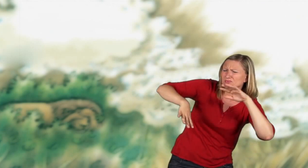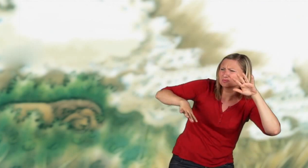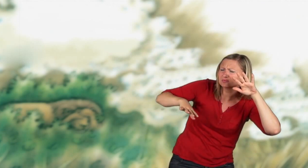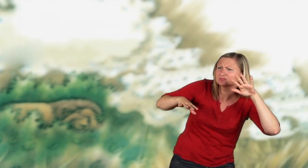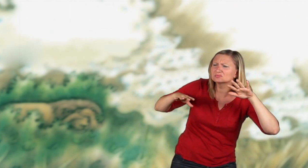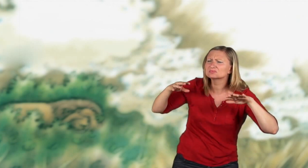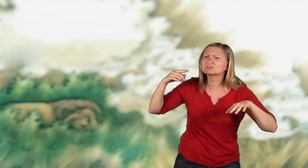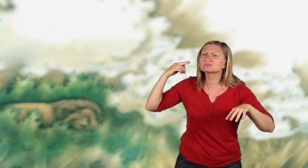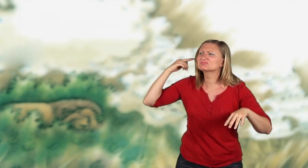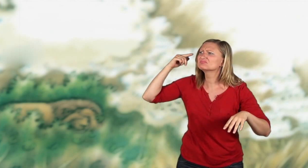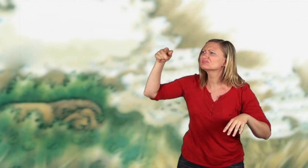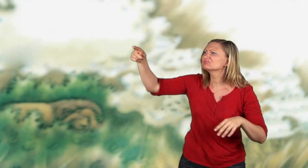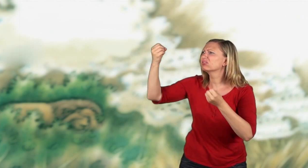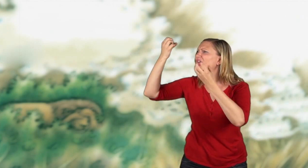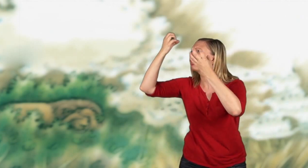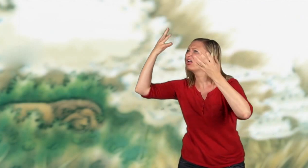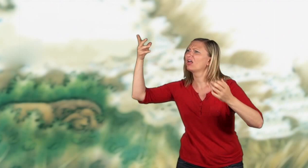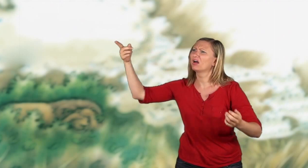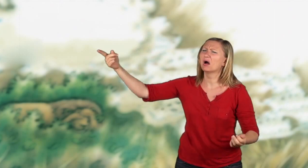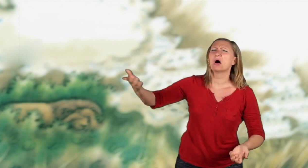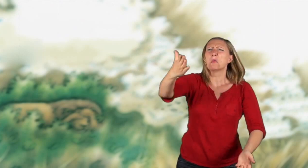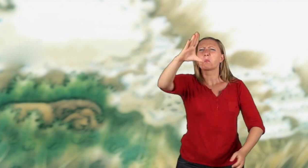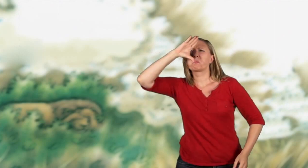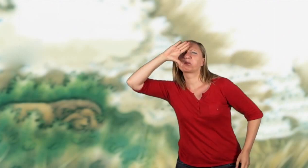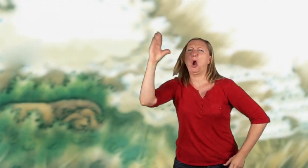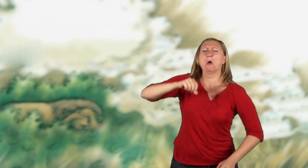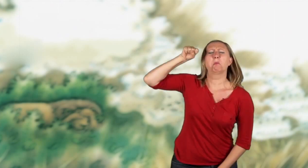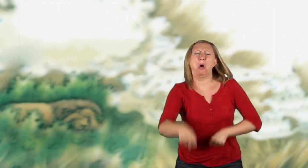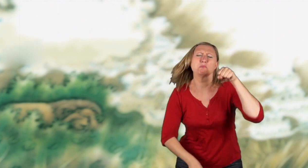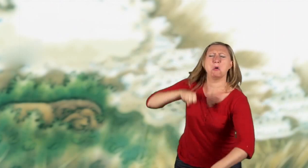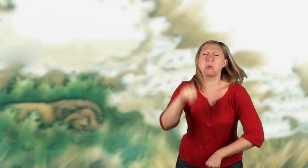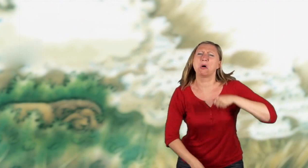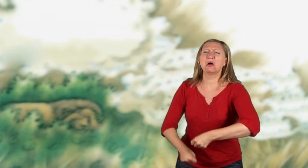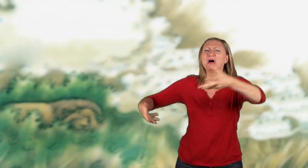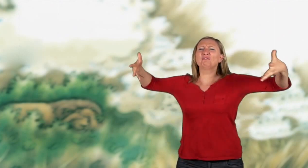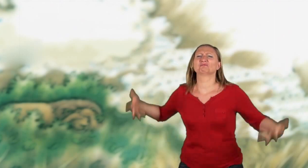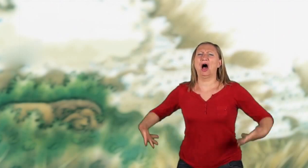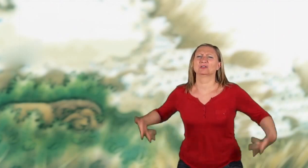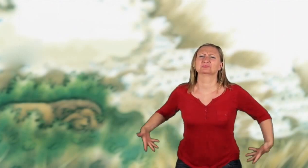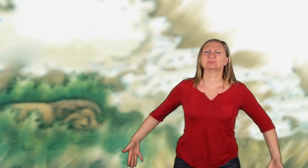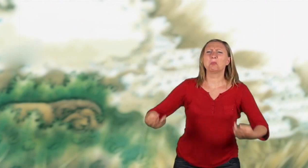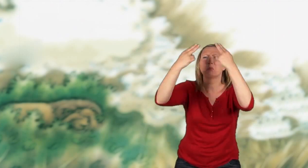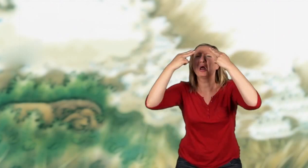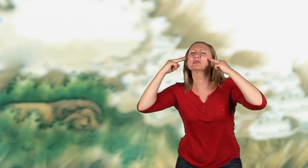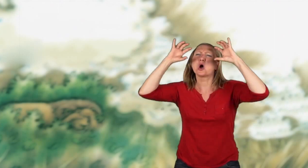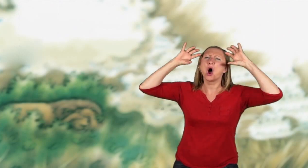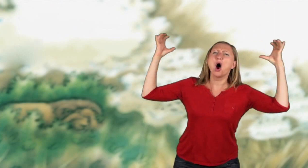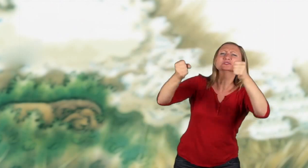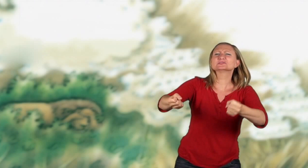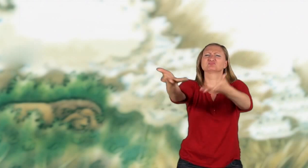auch ein ausgewachsener Löwe besser aus dem Weg. Blödes Trampelfieh, fetter Stampfwanz, blinde Hornochse,